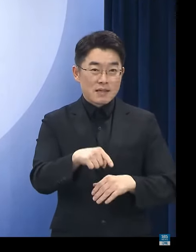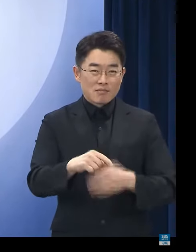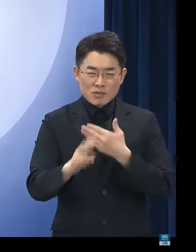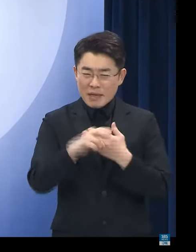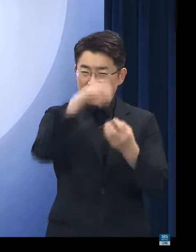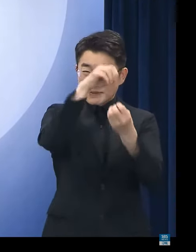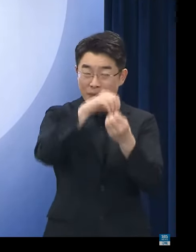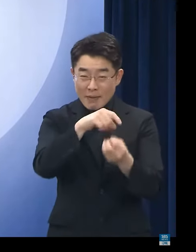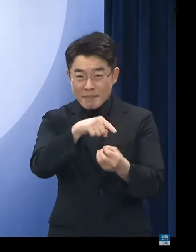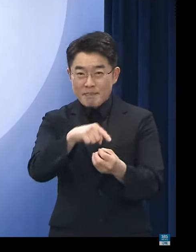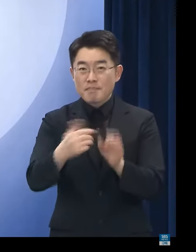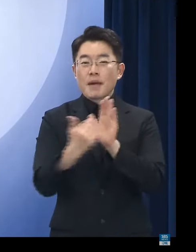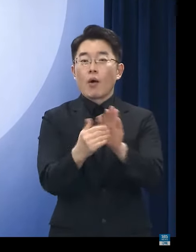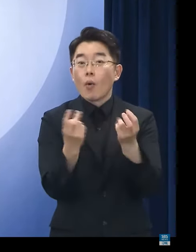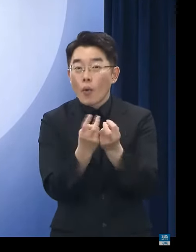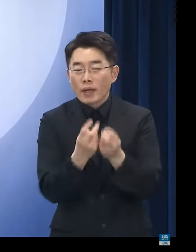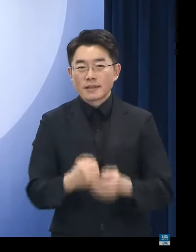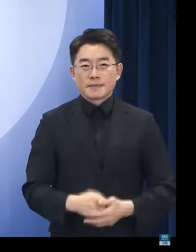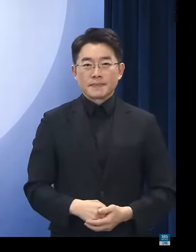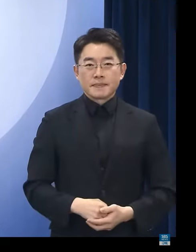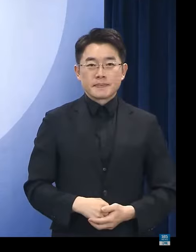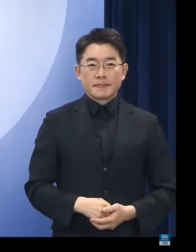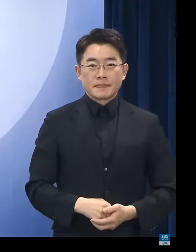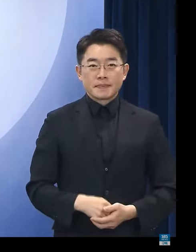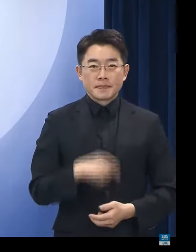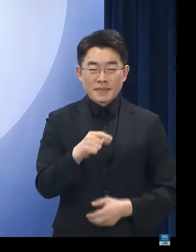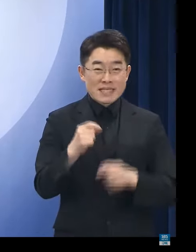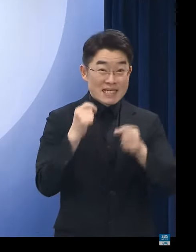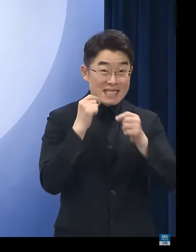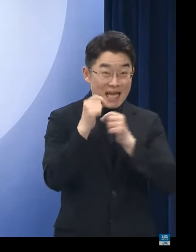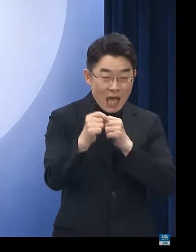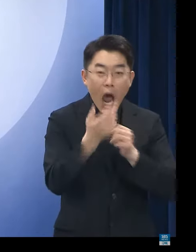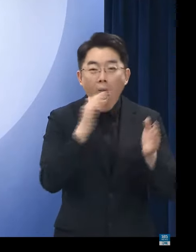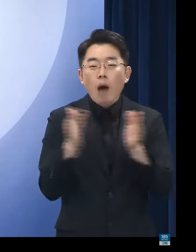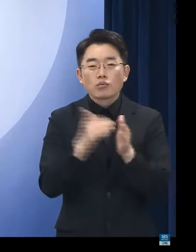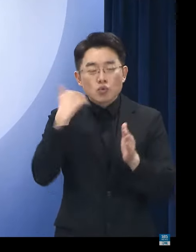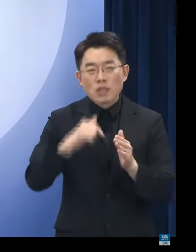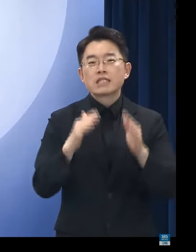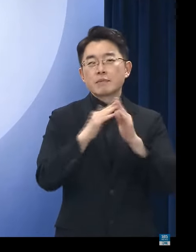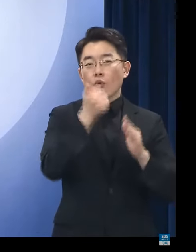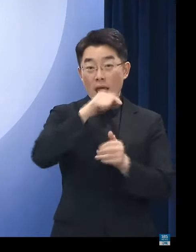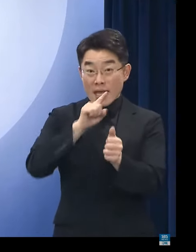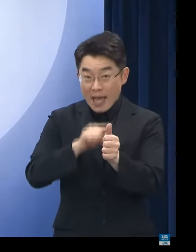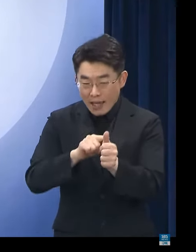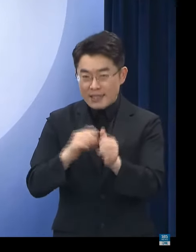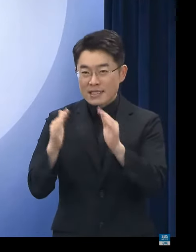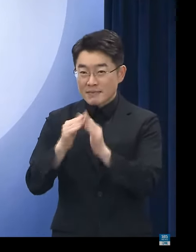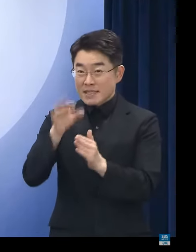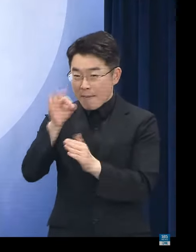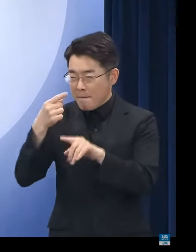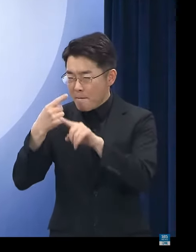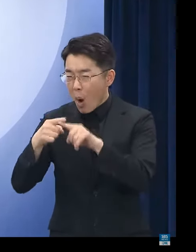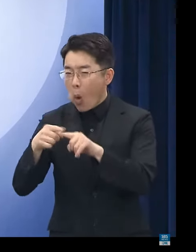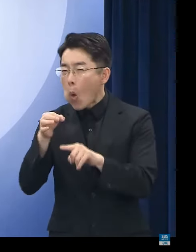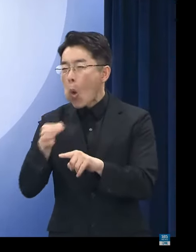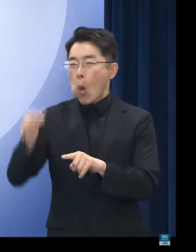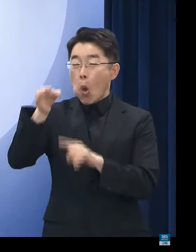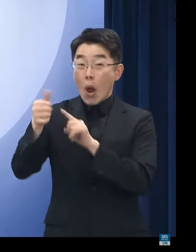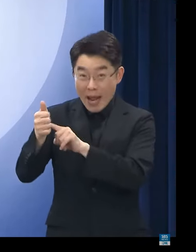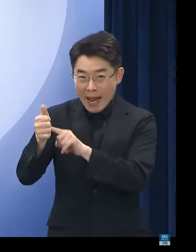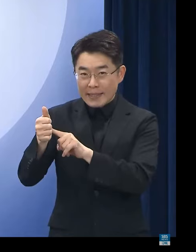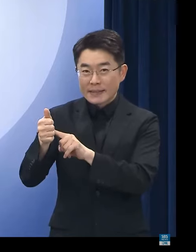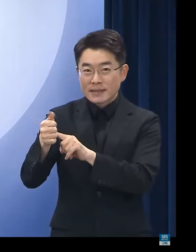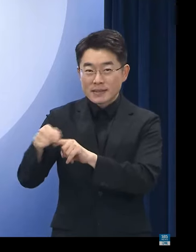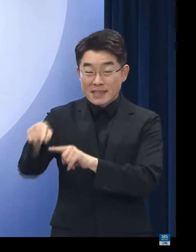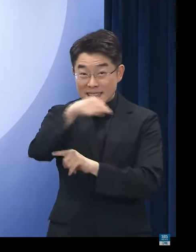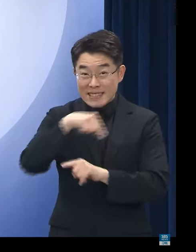각종 전세 사기에 가담한 공인중개사와 부동산 시세를 고의로 높게 감정하여